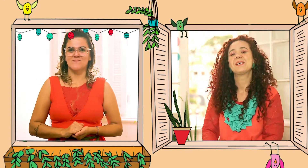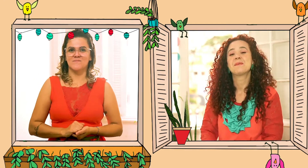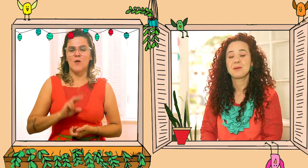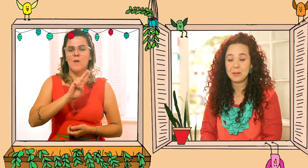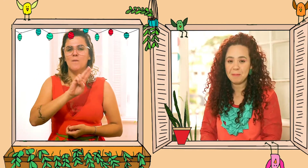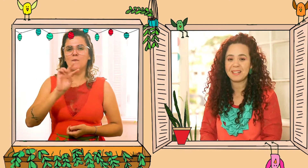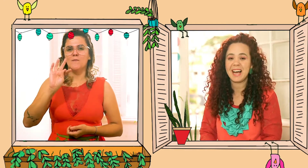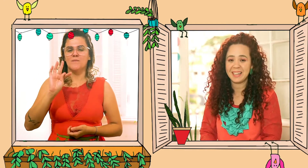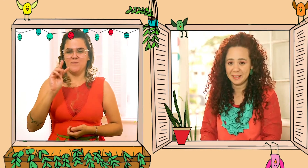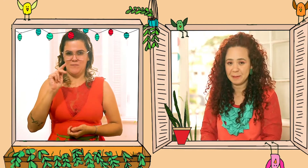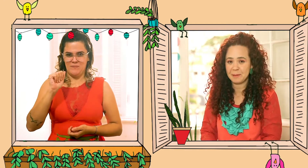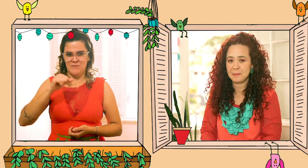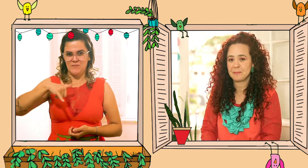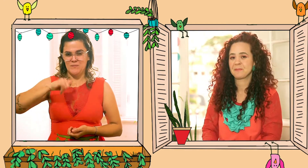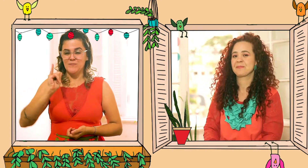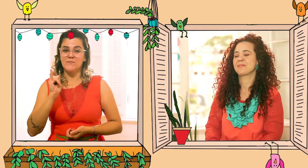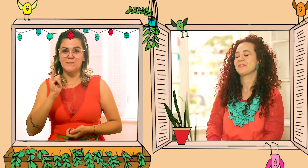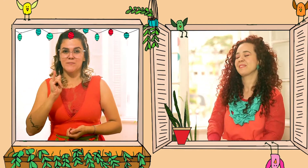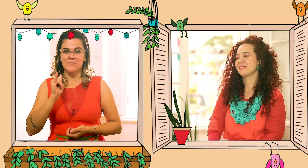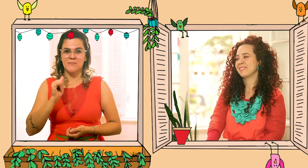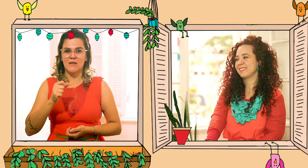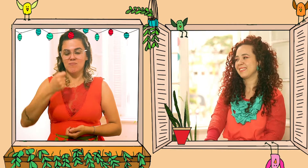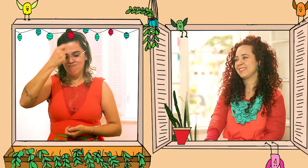Meu nome é Tayami.